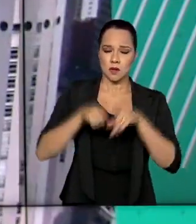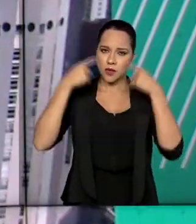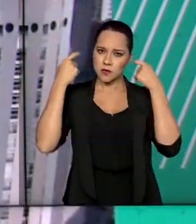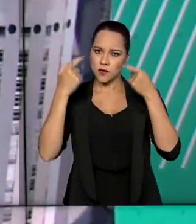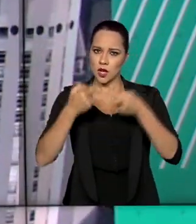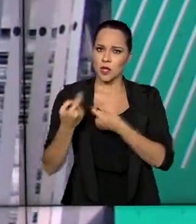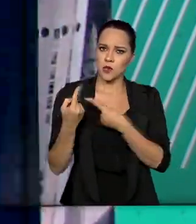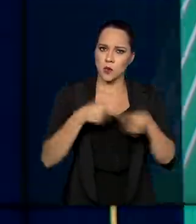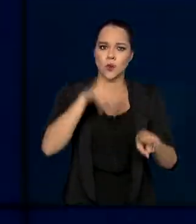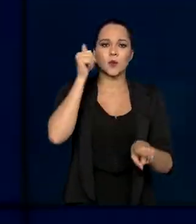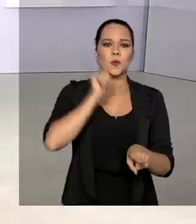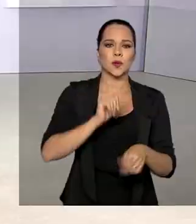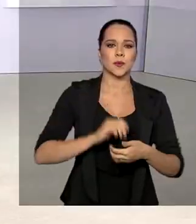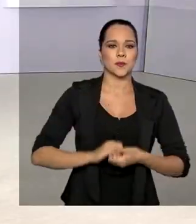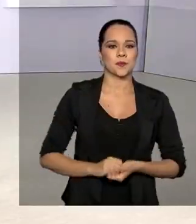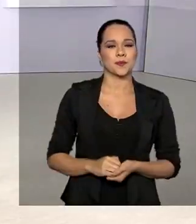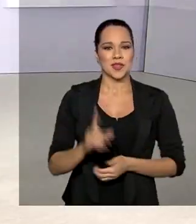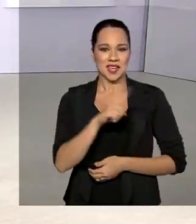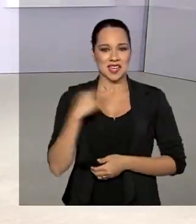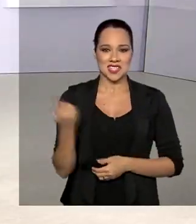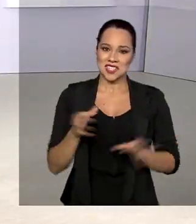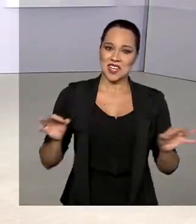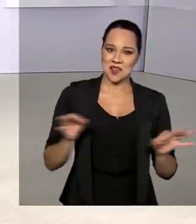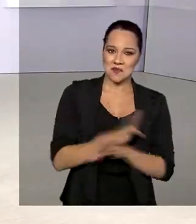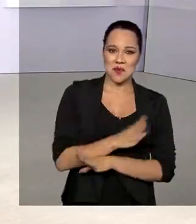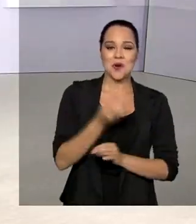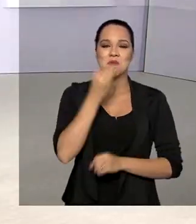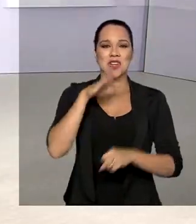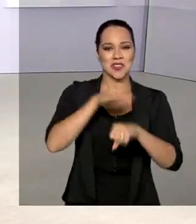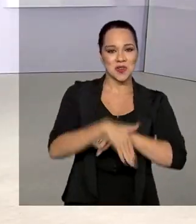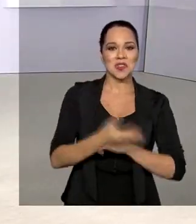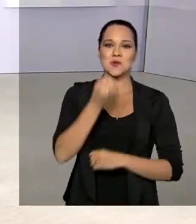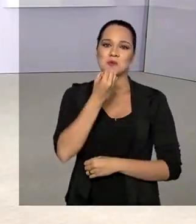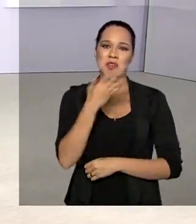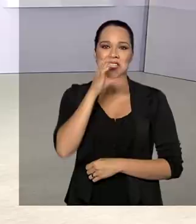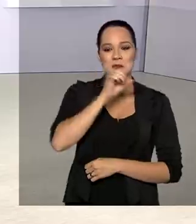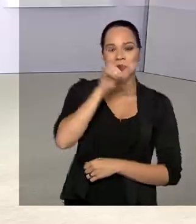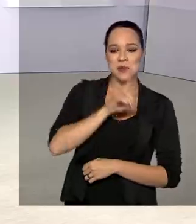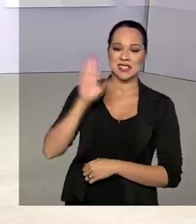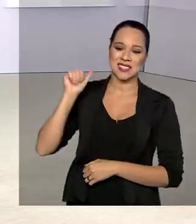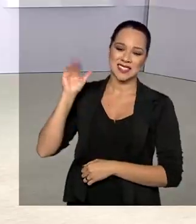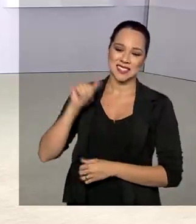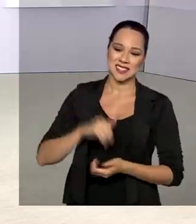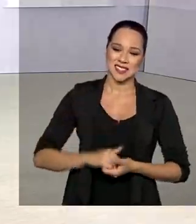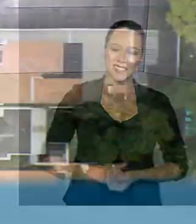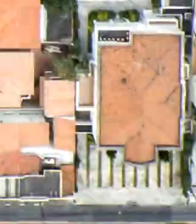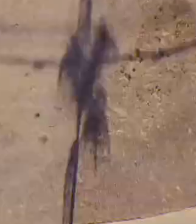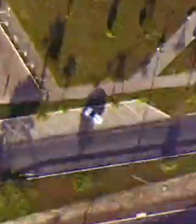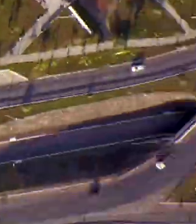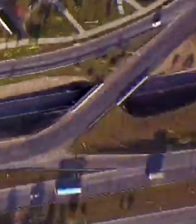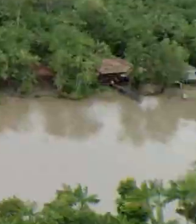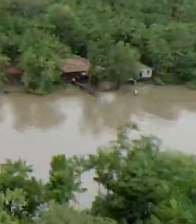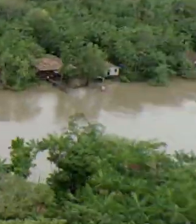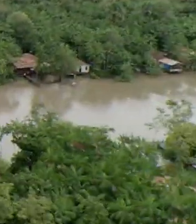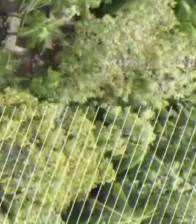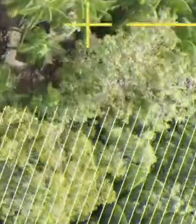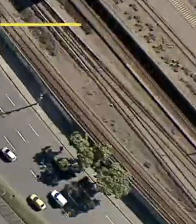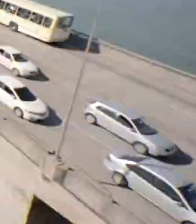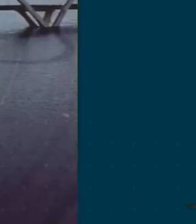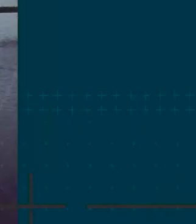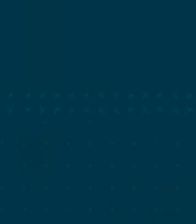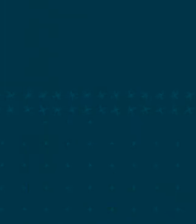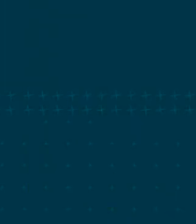violência contra a mulher. A gente fica por aqui. Boa noite e bom fim de semana. Boa